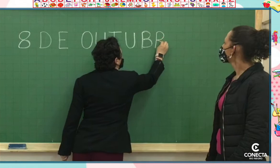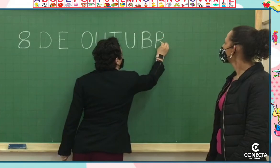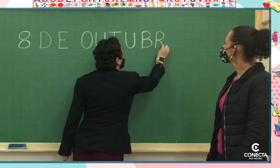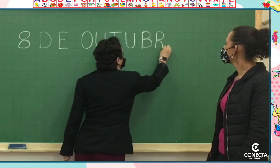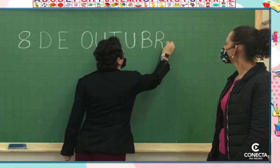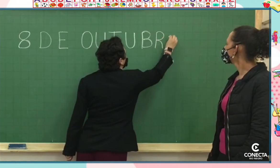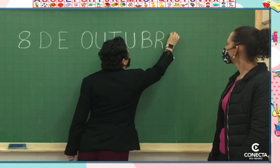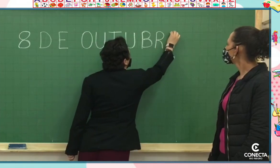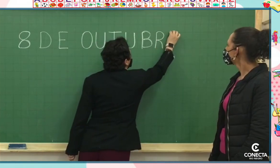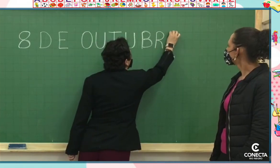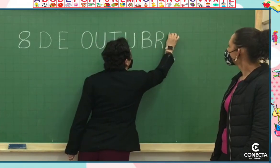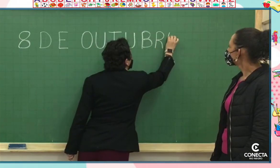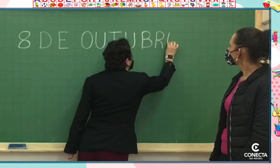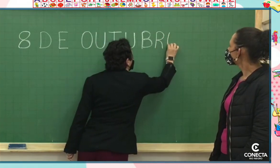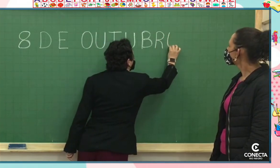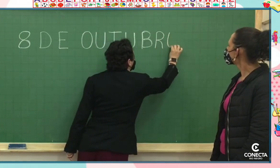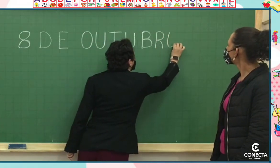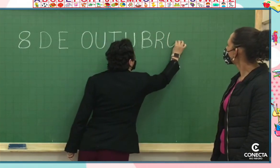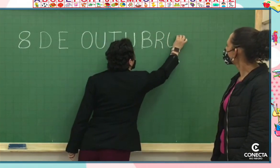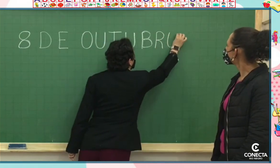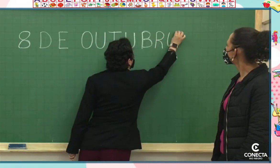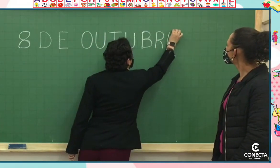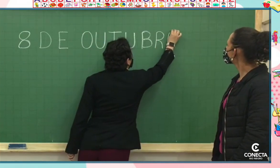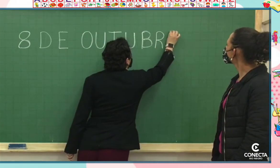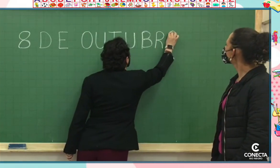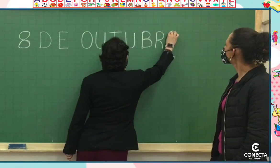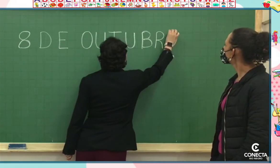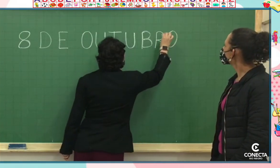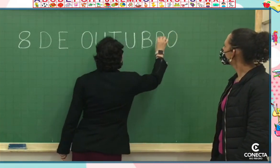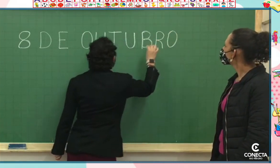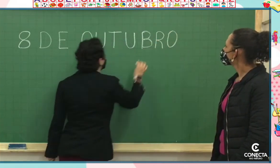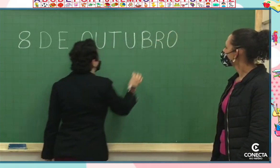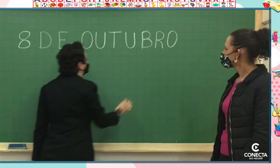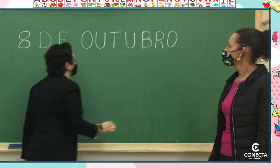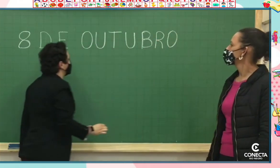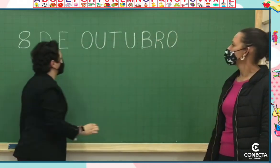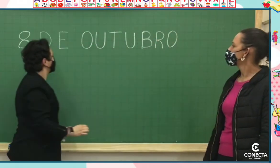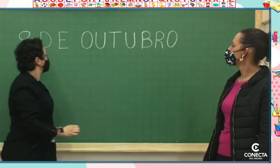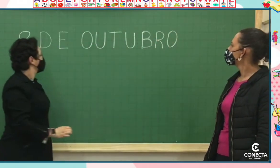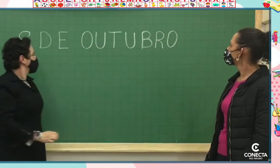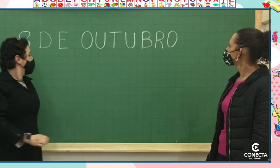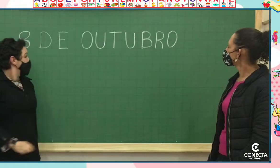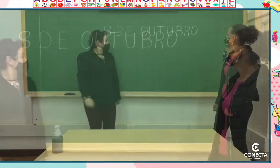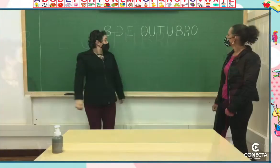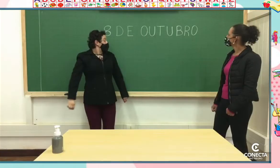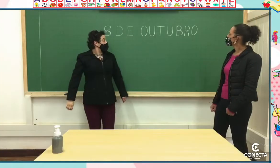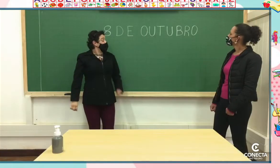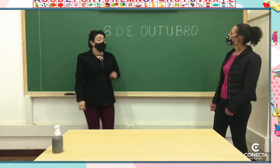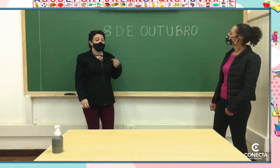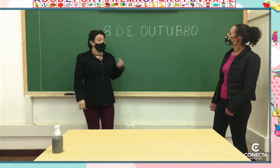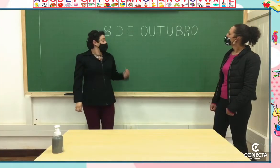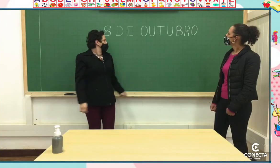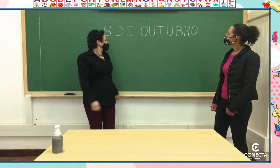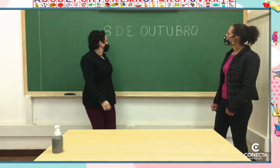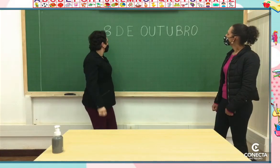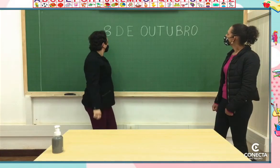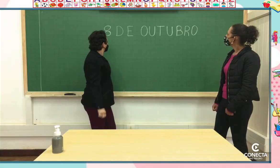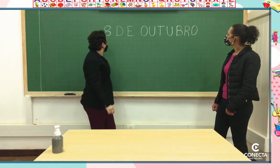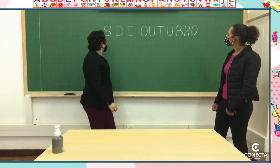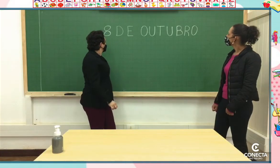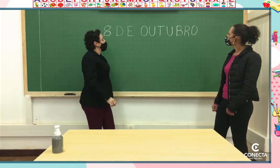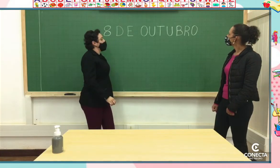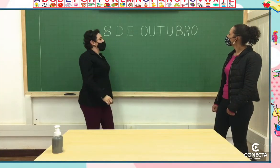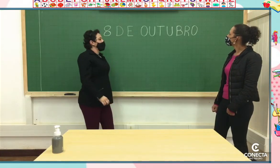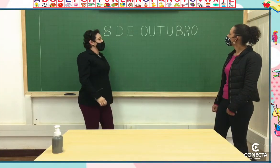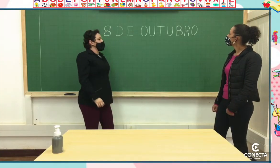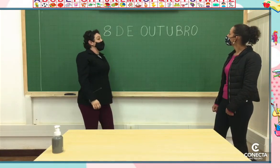O R. E ele termina com uma vogal também. Olha só. Outubro.